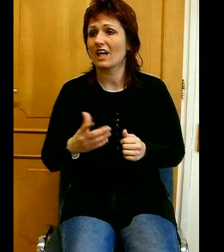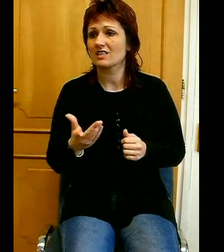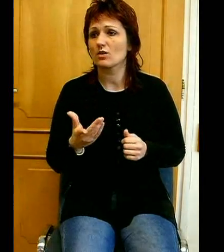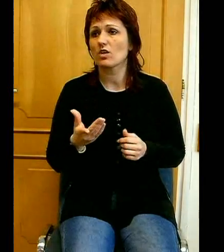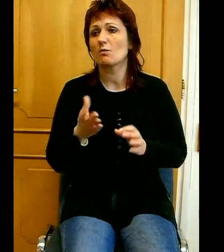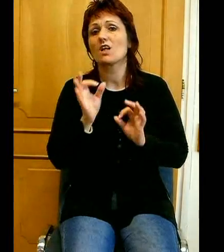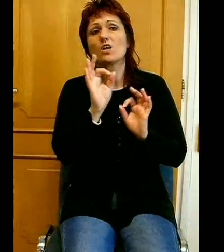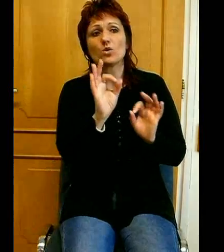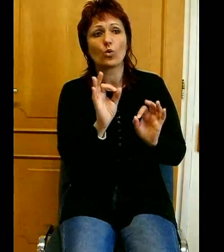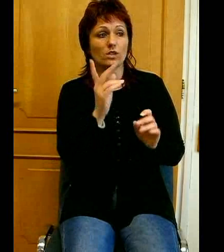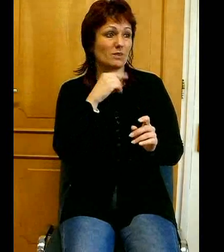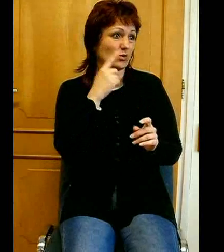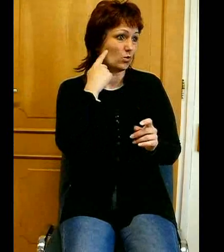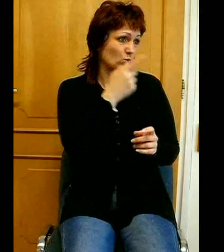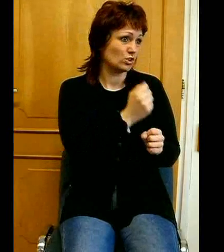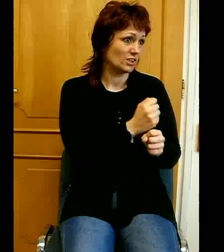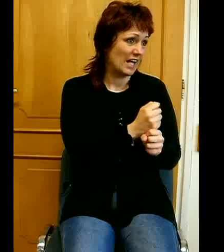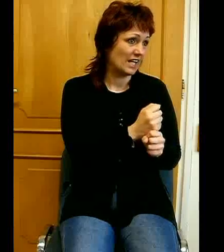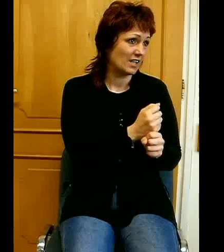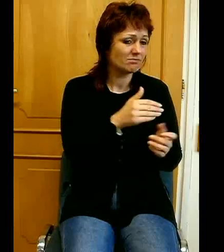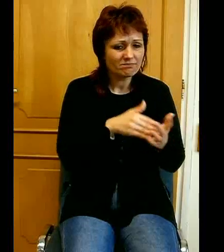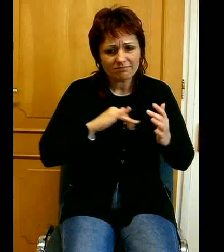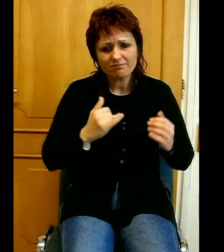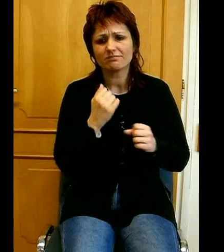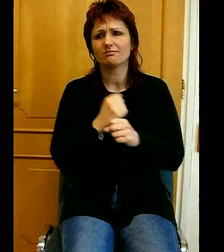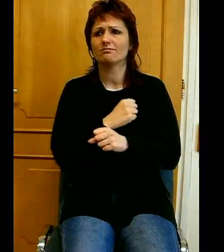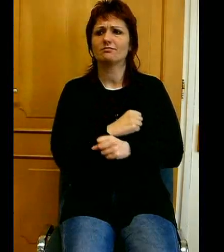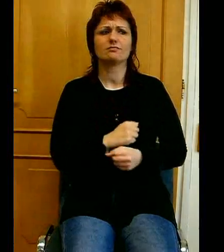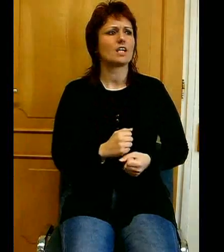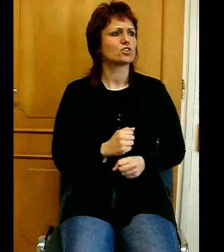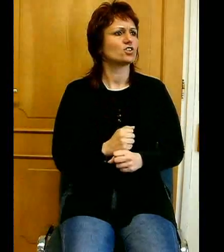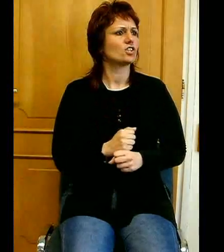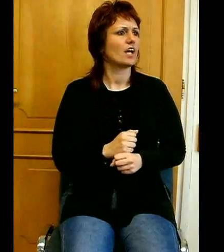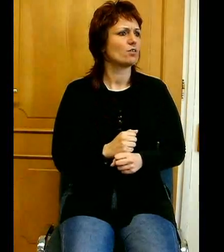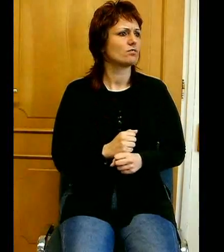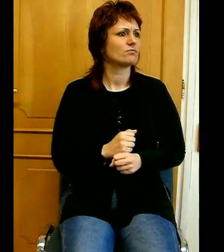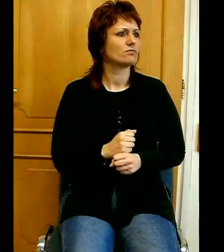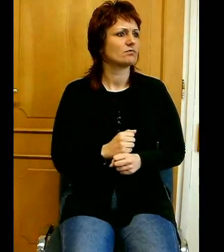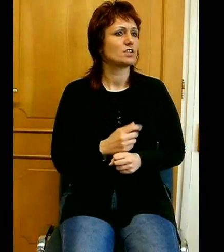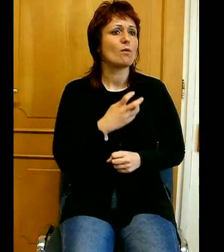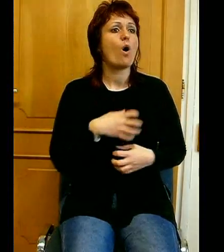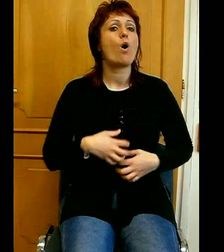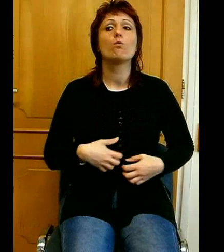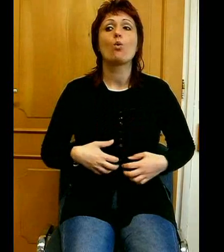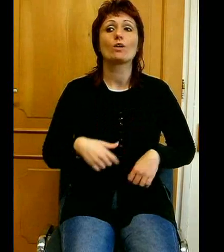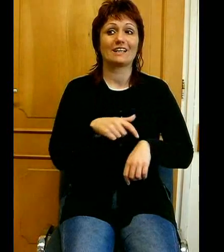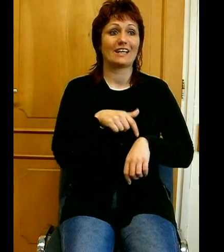megtehetnénk, nem tesszük meg. És ebben a bőti időszakban nekünk különösen és komolyan kell tennünk,